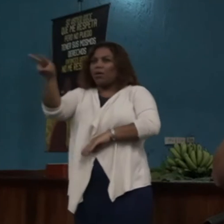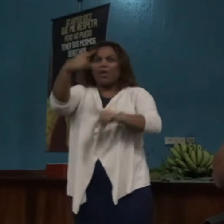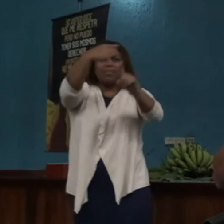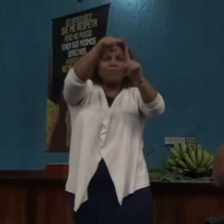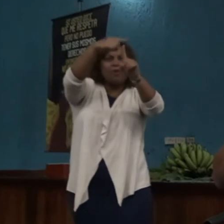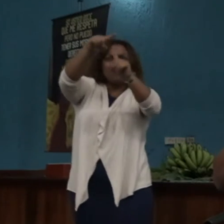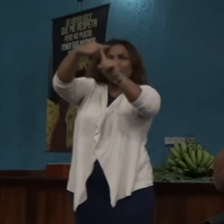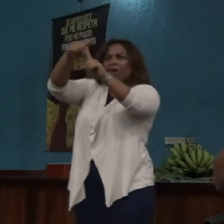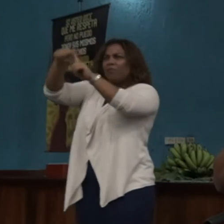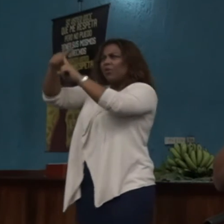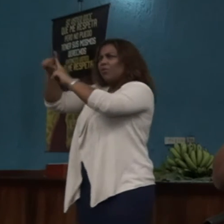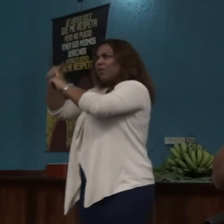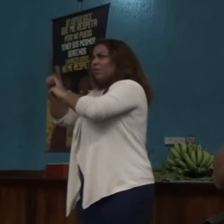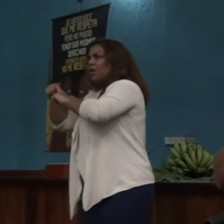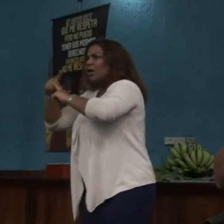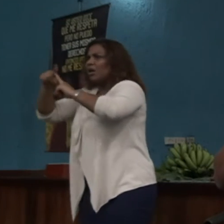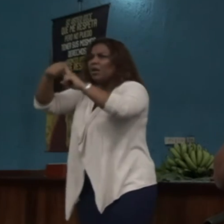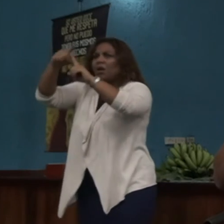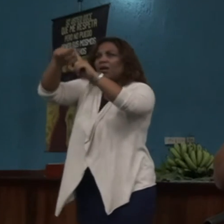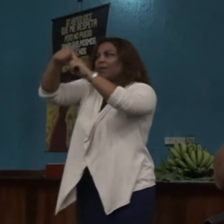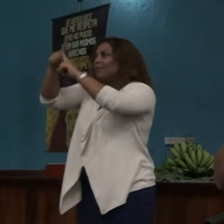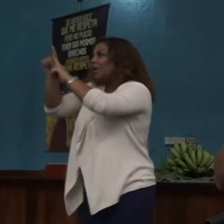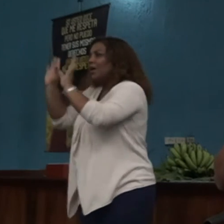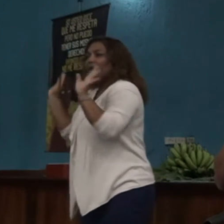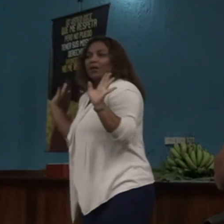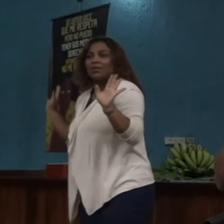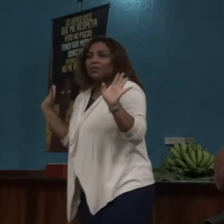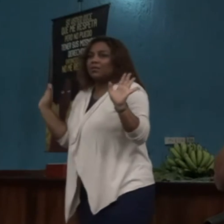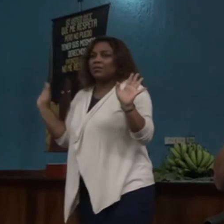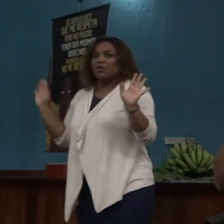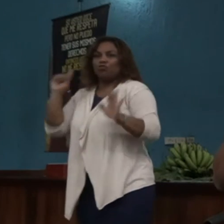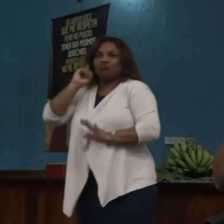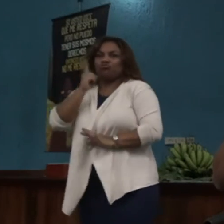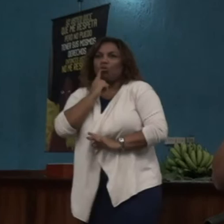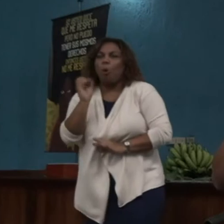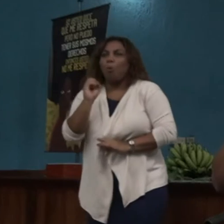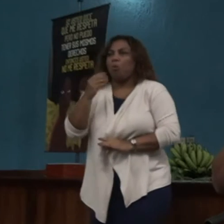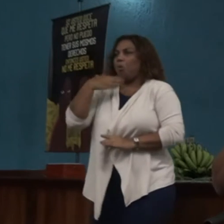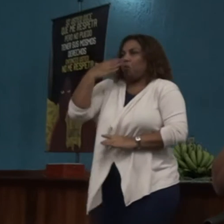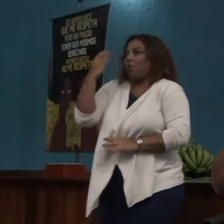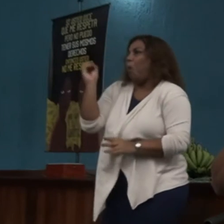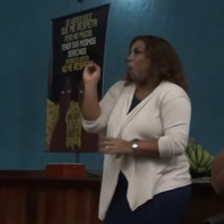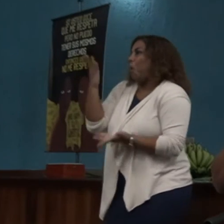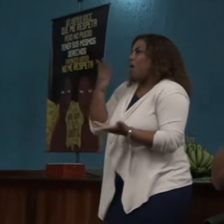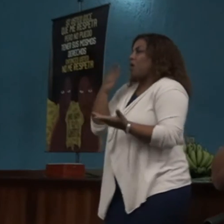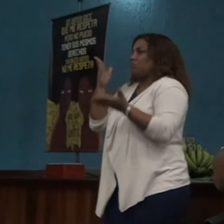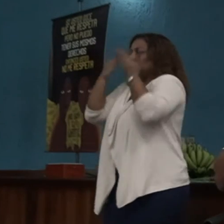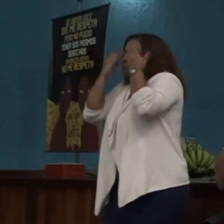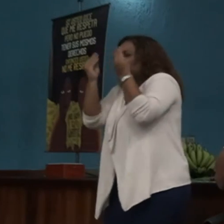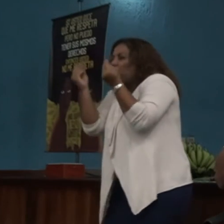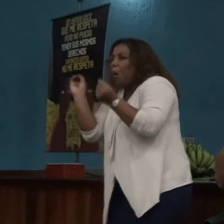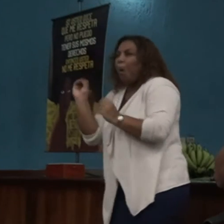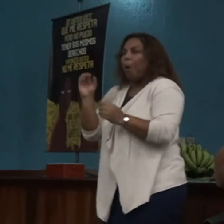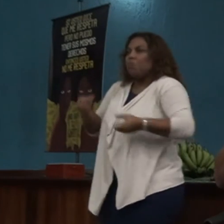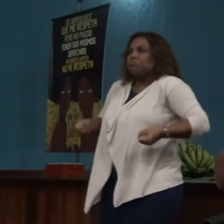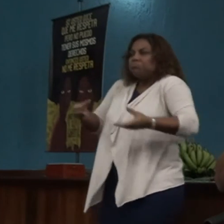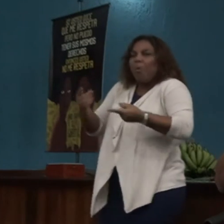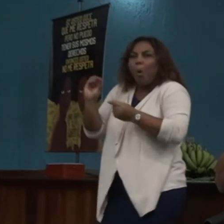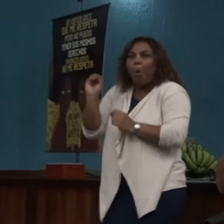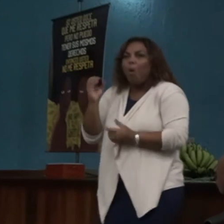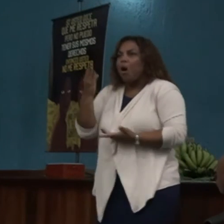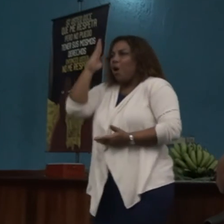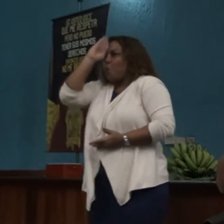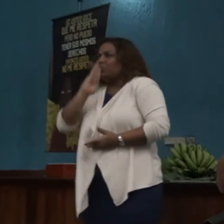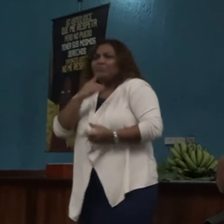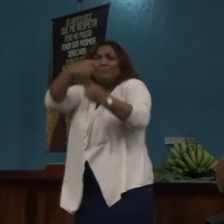Entonces, es de allí donde nace la palabra individuo, que todos somos imprentes. Y nosotros tenemos que aceptarnos tal cual